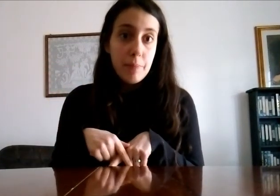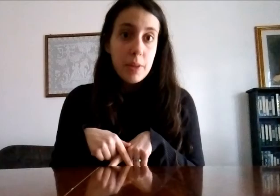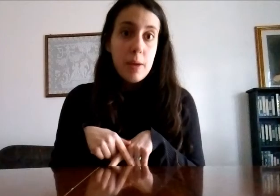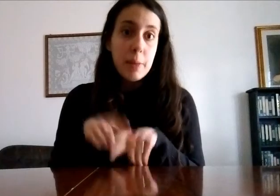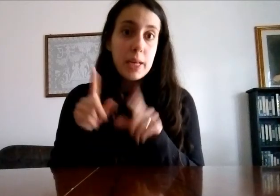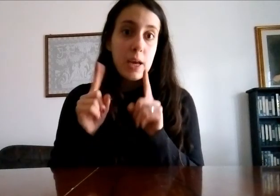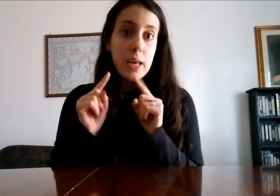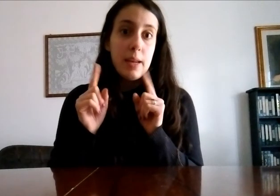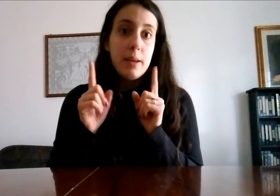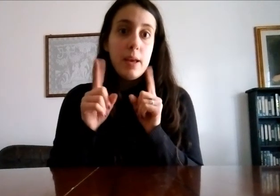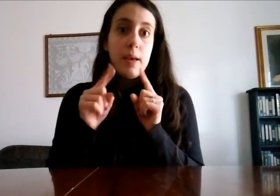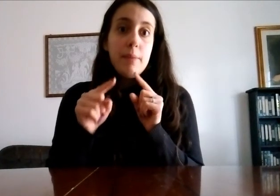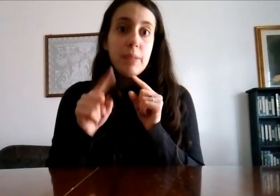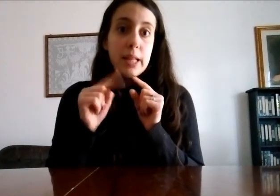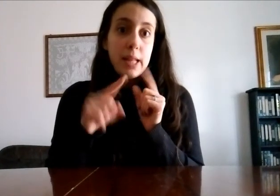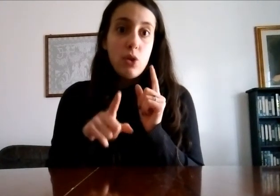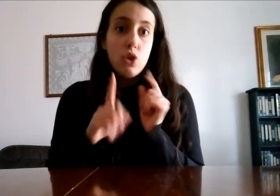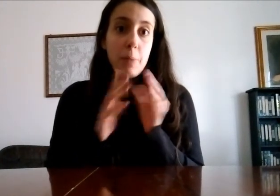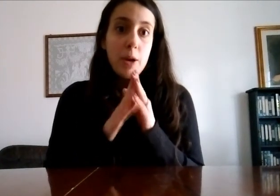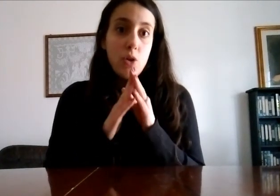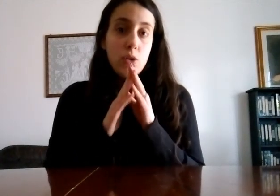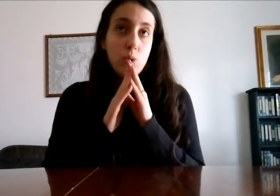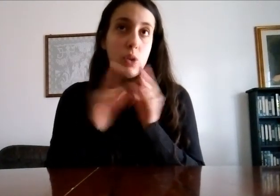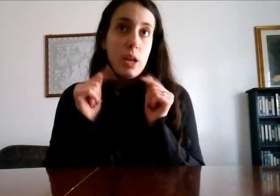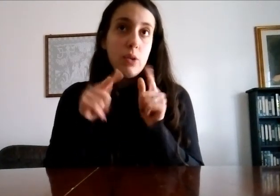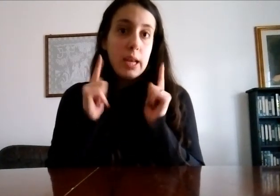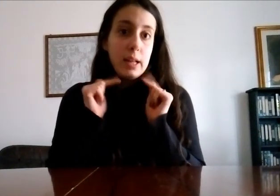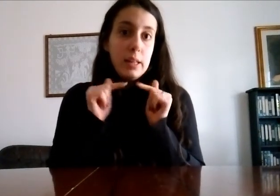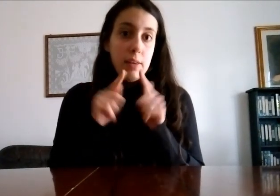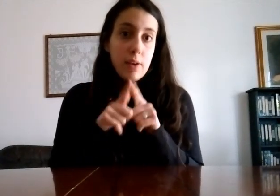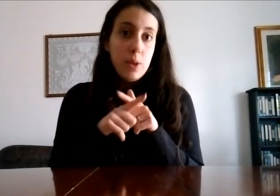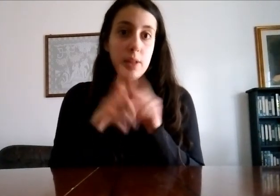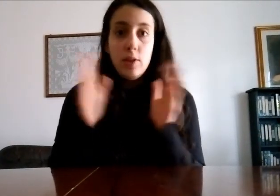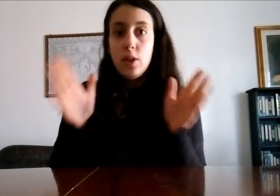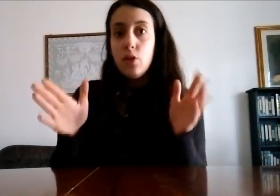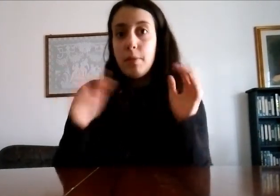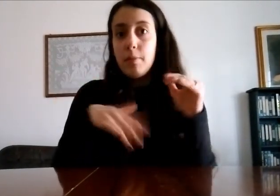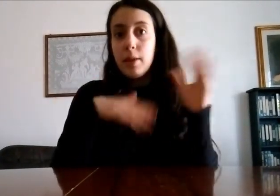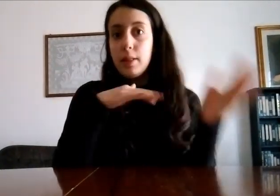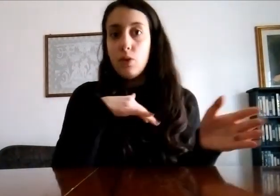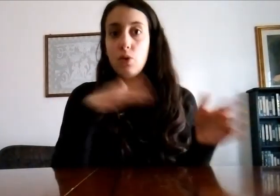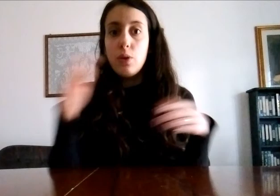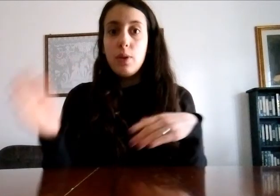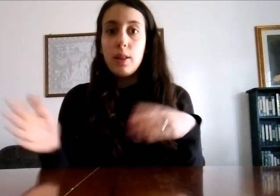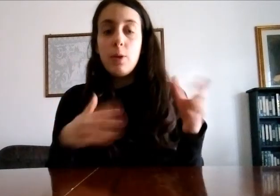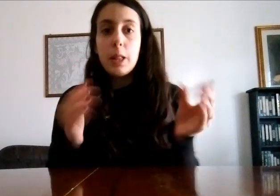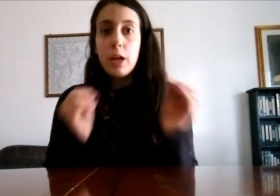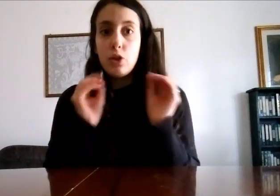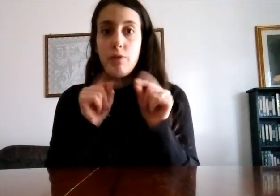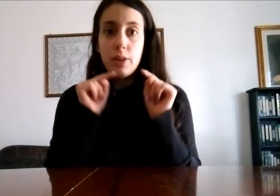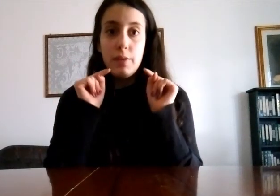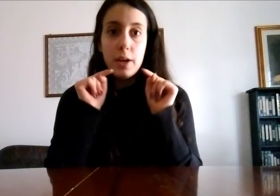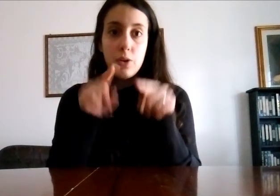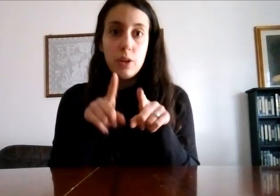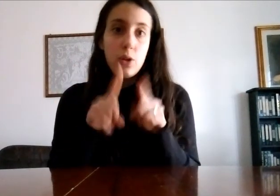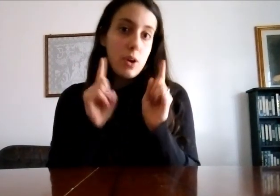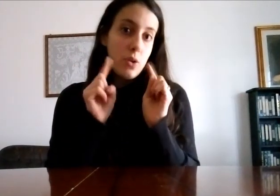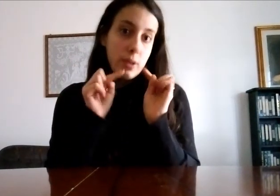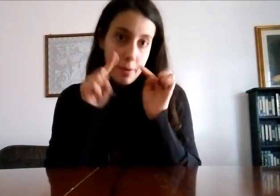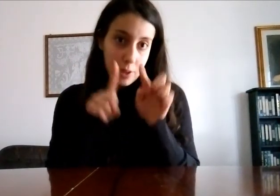perché nel secondo parlo di tutte le cose negative quindi vi dico le mie impressioni questo e quest'altro e forse vi racconterò che cosa mi ha